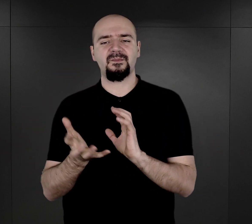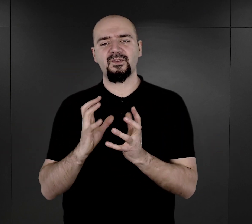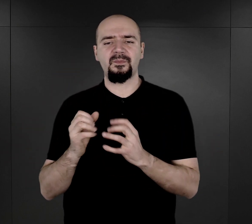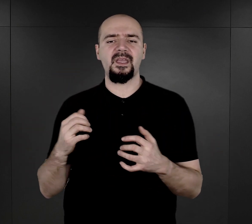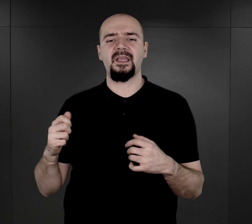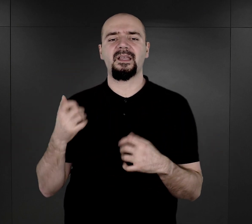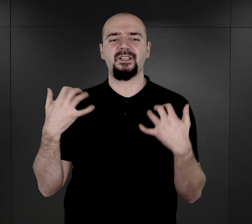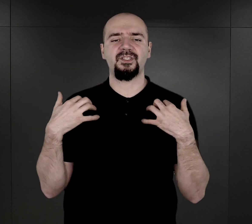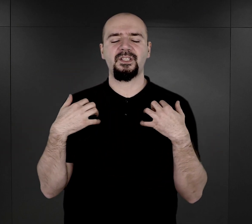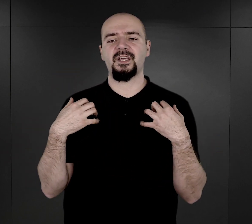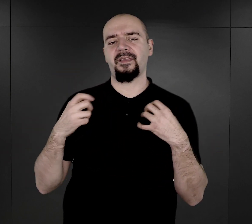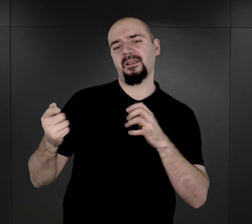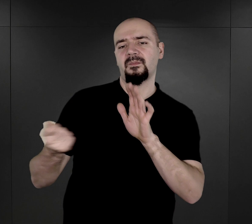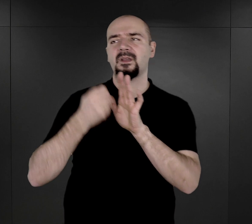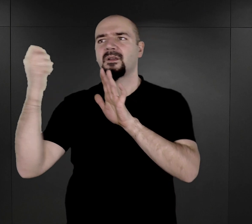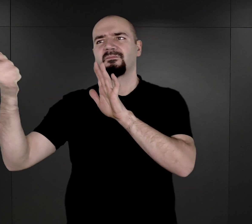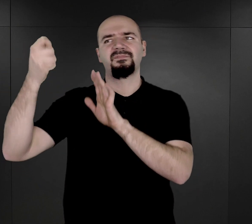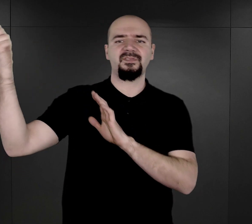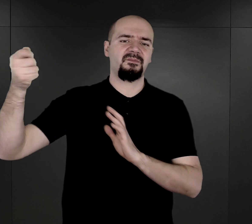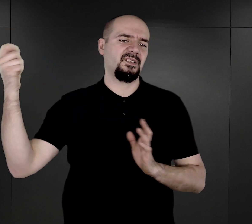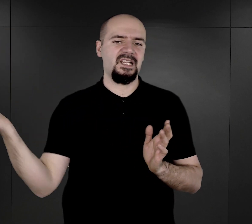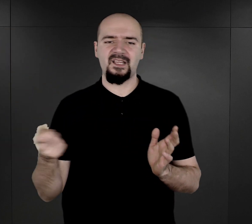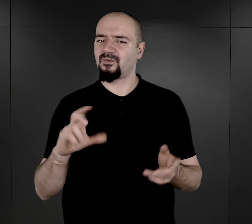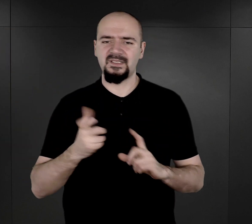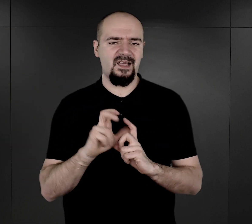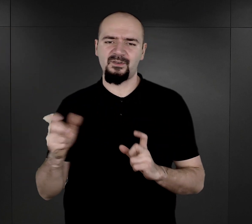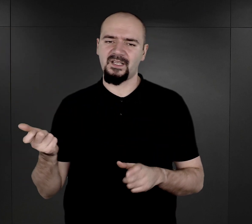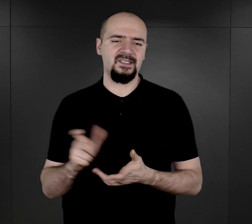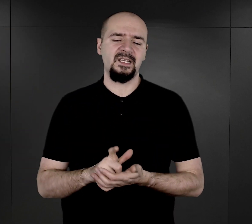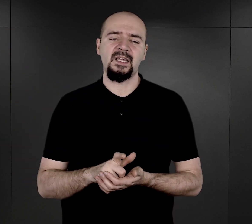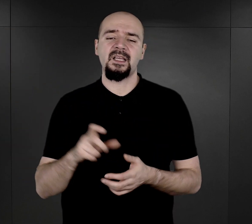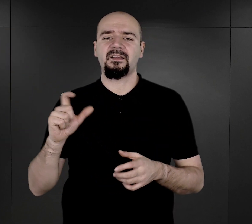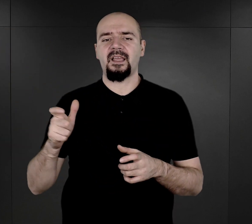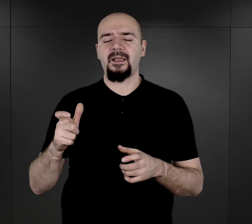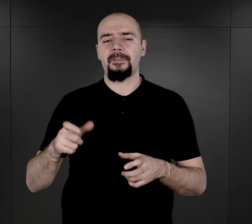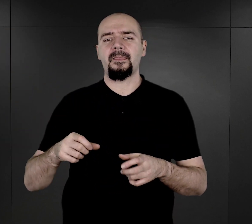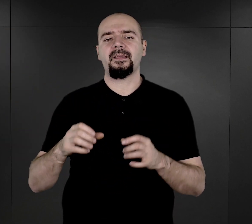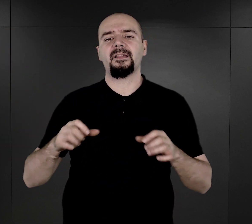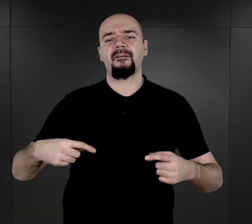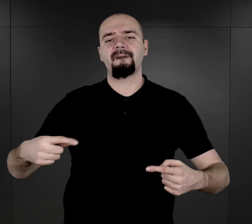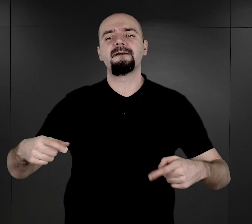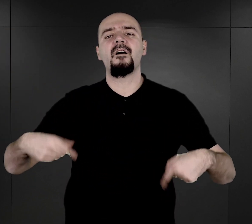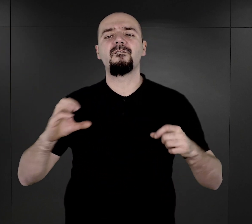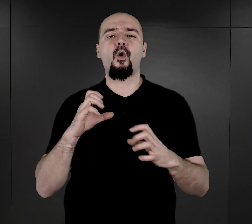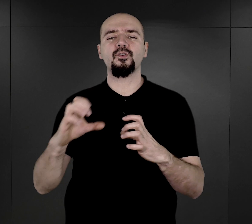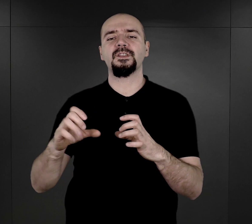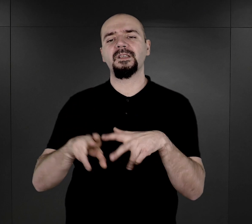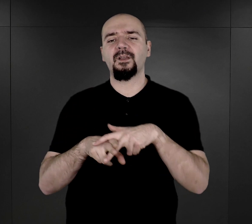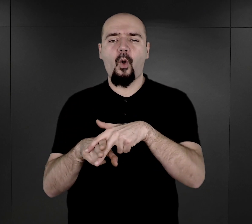nomadycznym, polegającym na przemieszczaniu się. Te tabory cygańskie, które gdzieś tam przemieszczały się z miasteczka